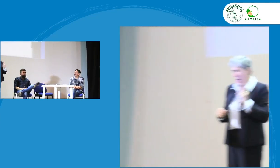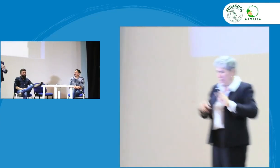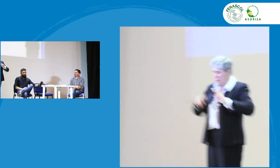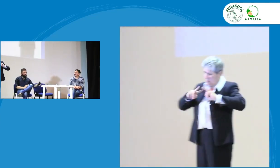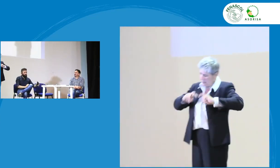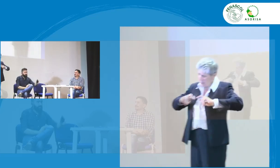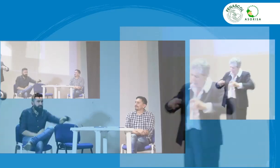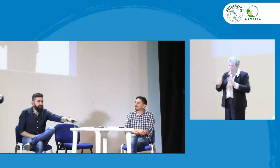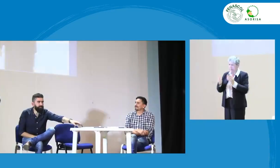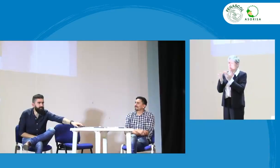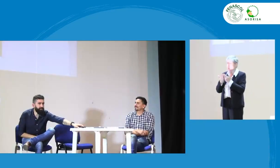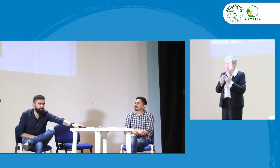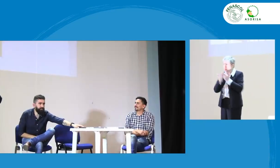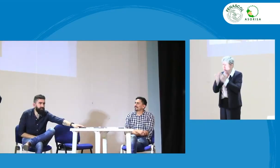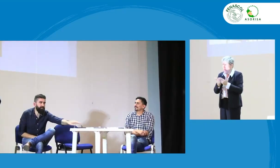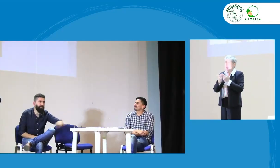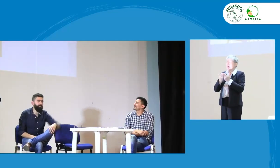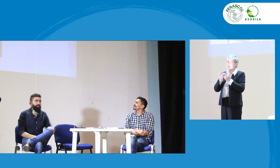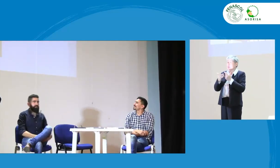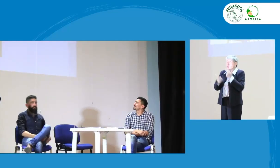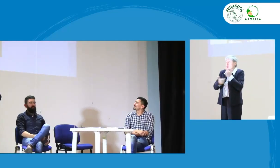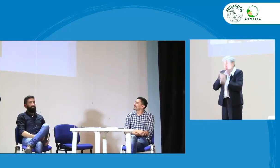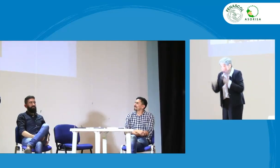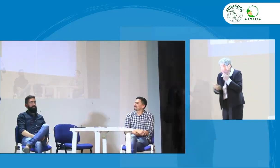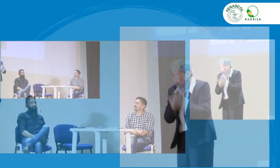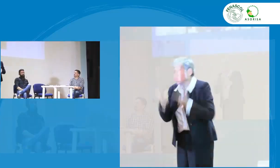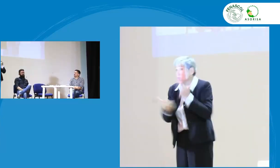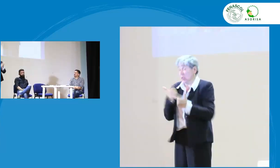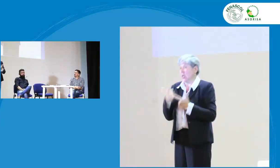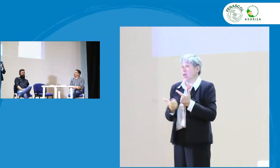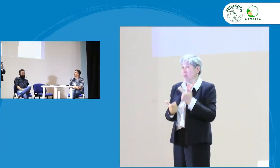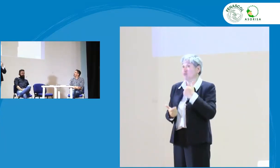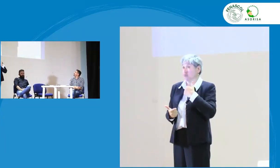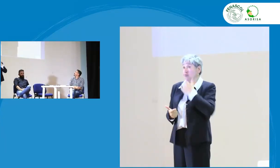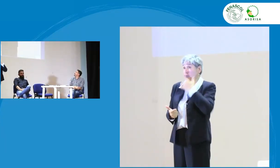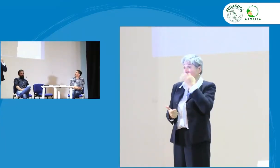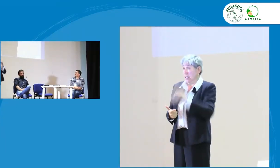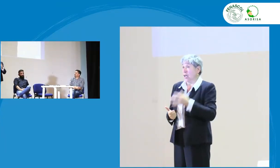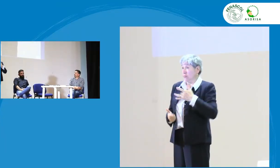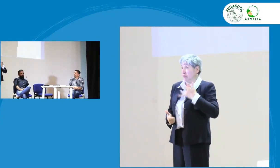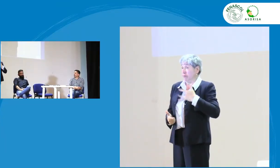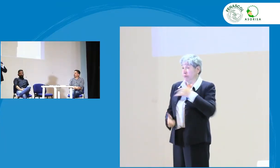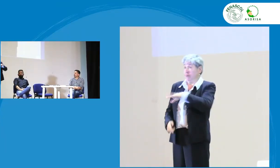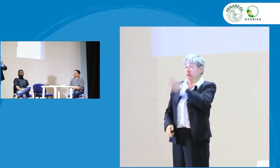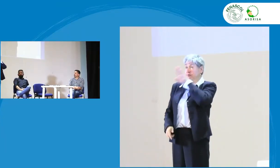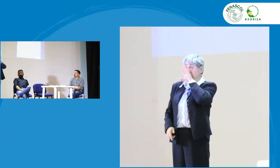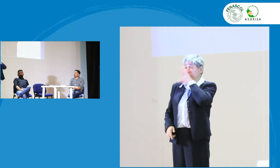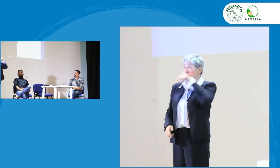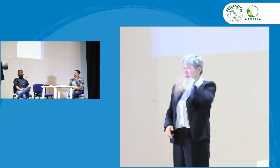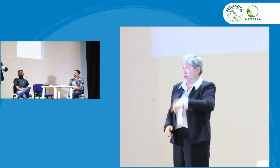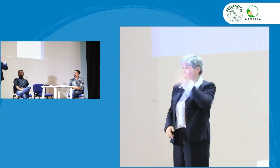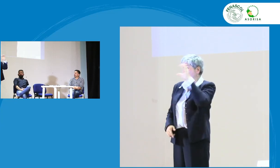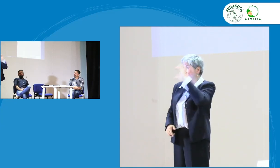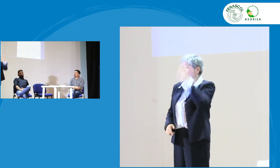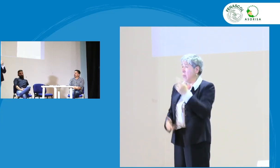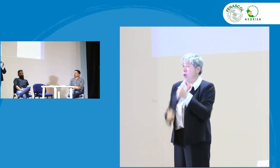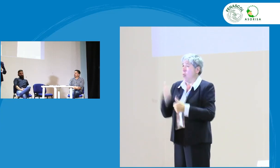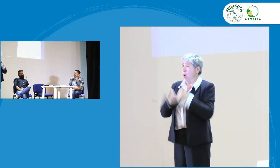Bueno, llevo muchos años en investigación, en educación y también ha sido una lucha. Sé que aquí en